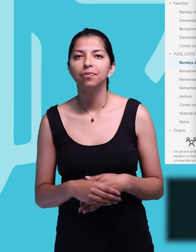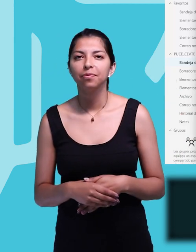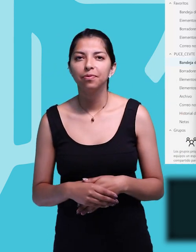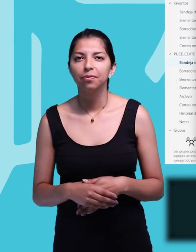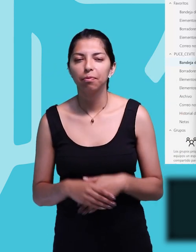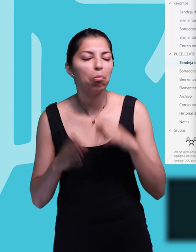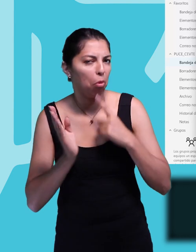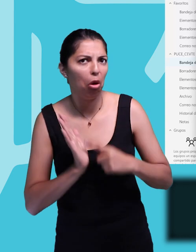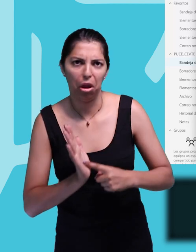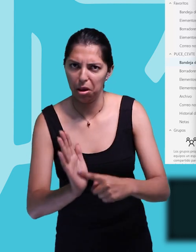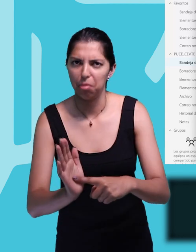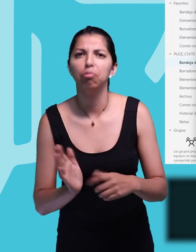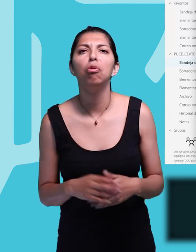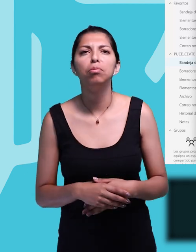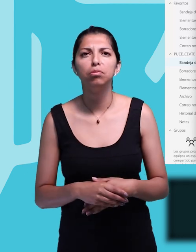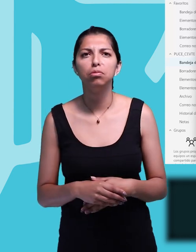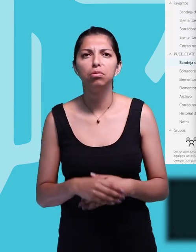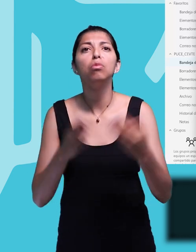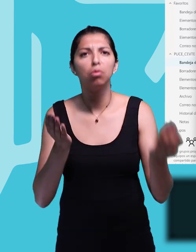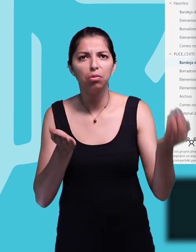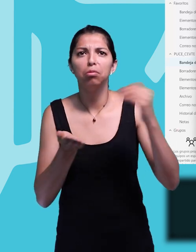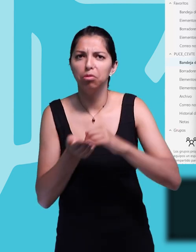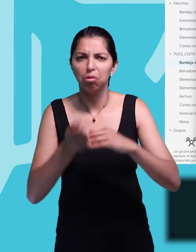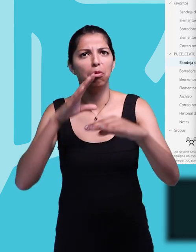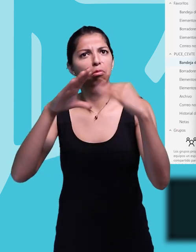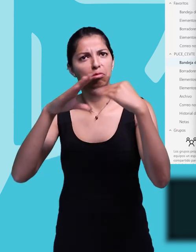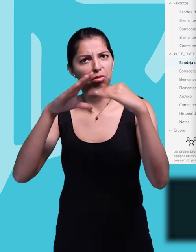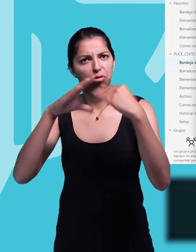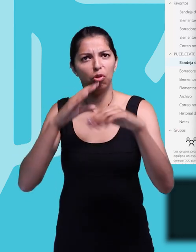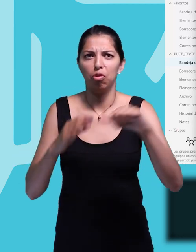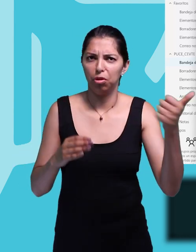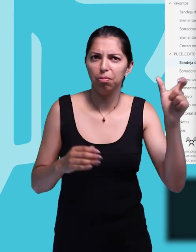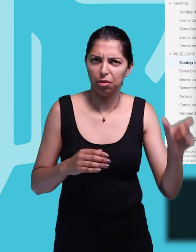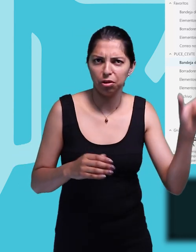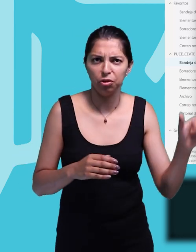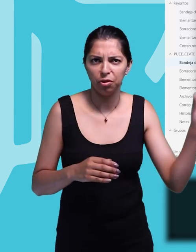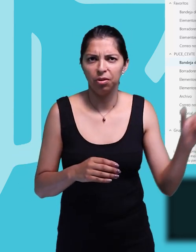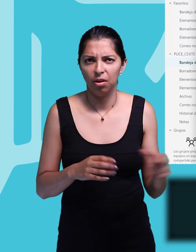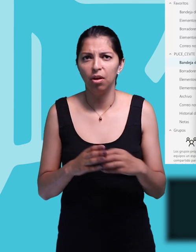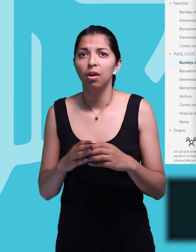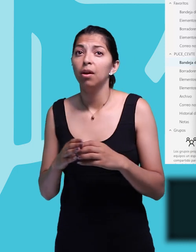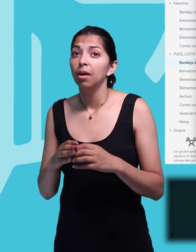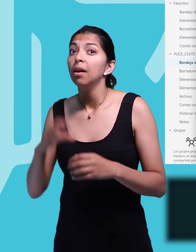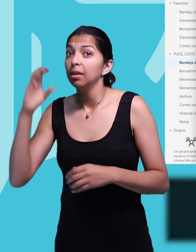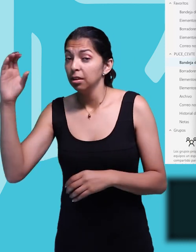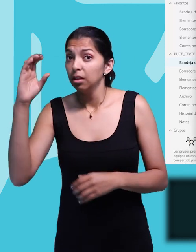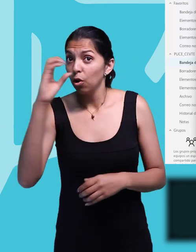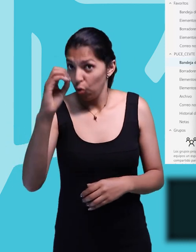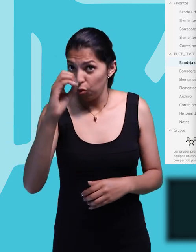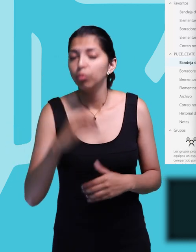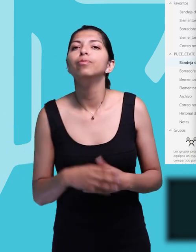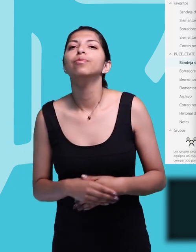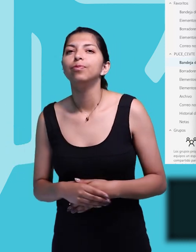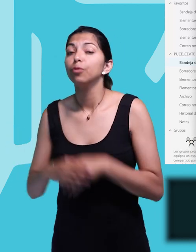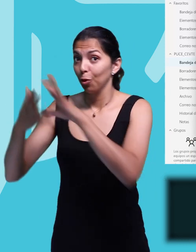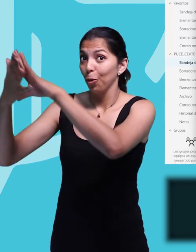mensaje a otros destinatarios. Por ejemplo, voy a escoger ese destinatario. Y con